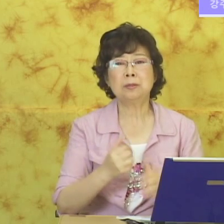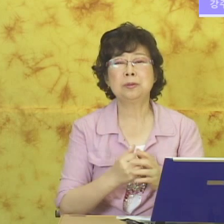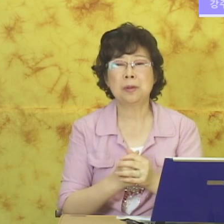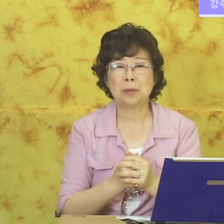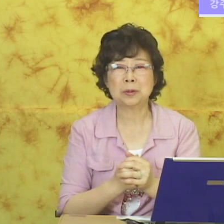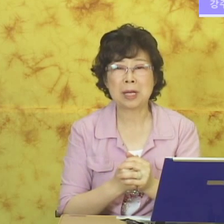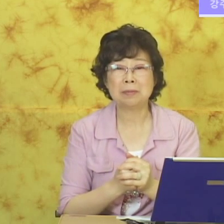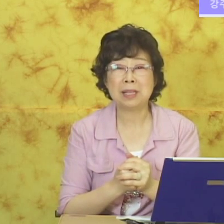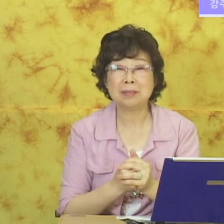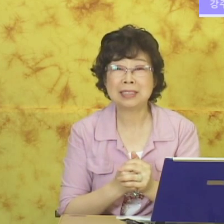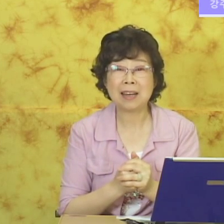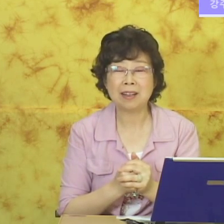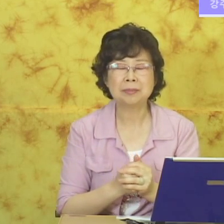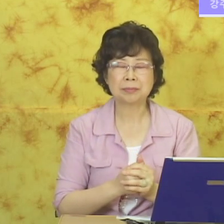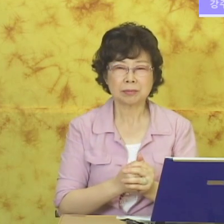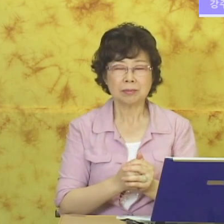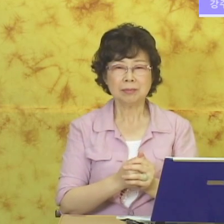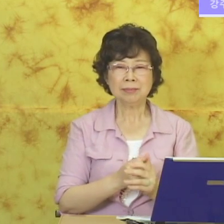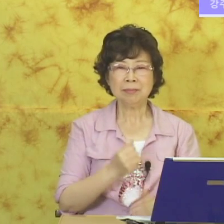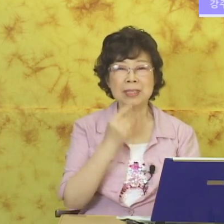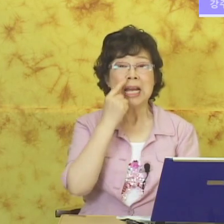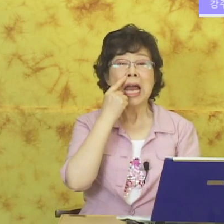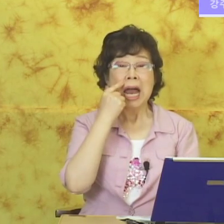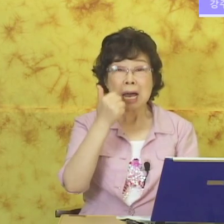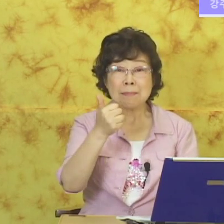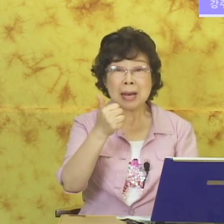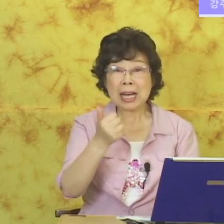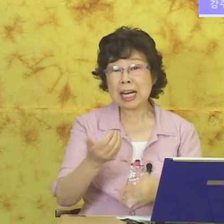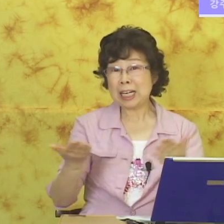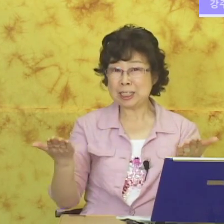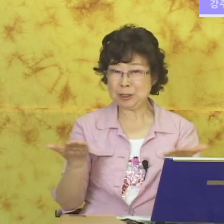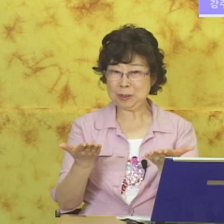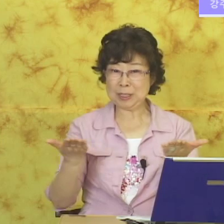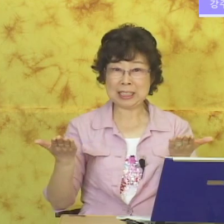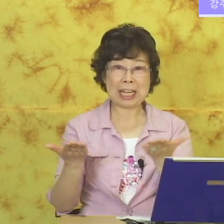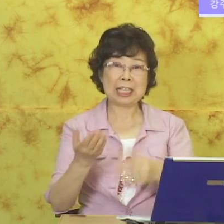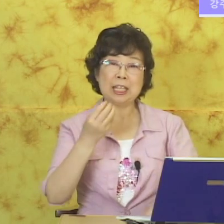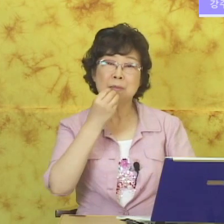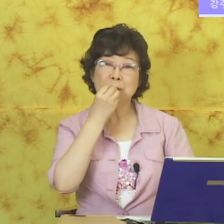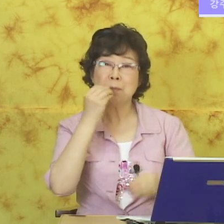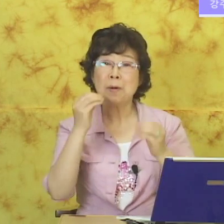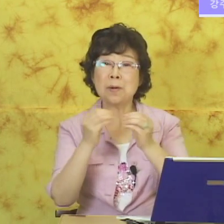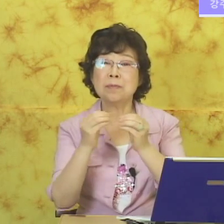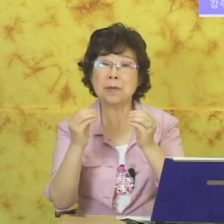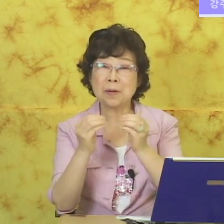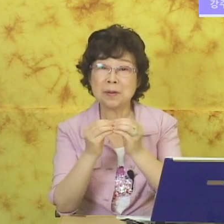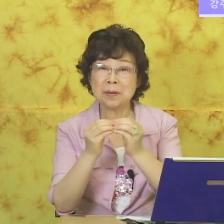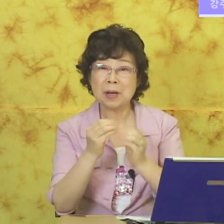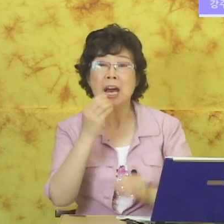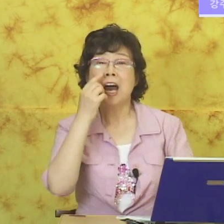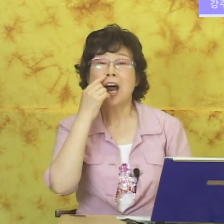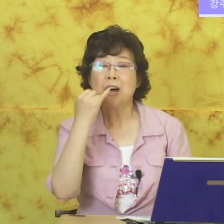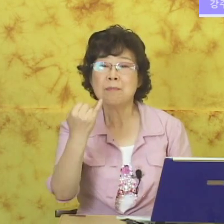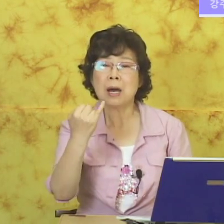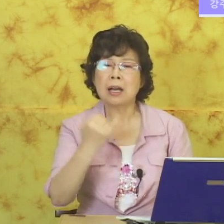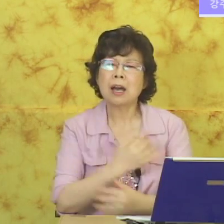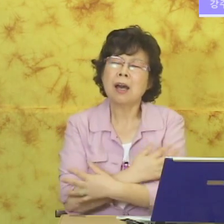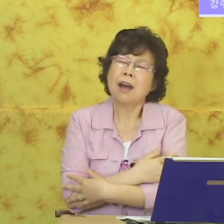여러분도 목소리 한번 해보세요. 아빠가 출근할 때 뽀뽀뽀. 엄마가